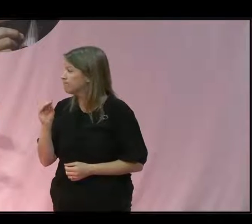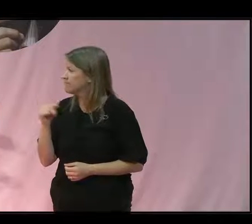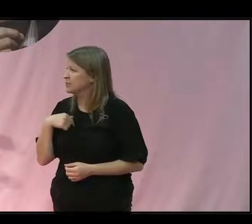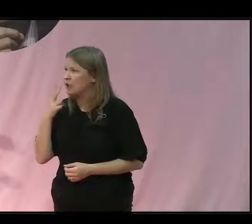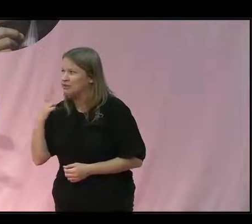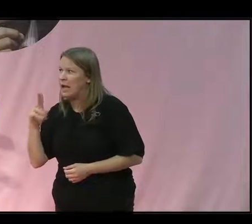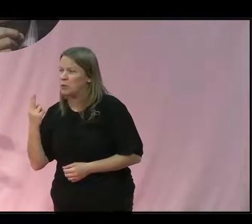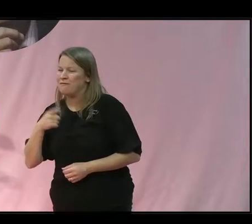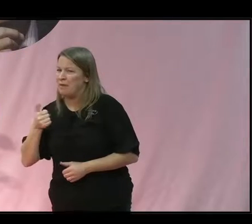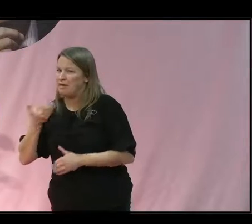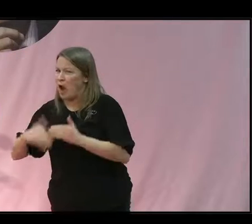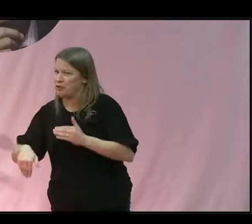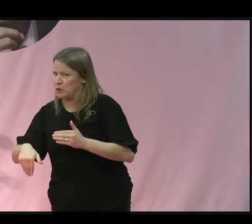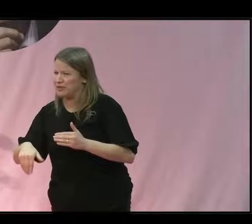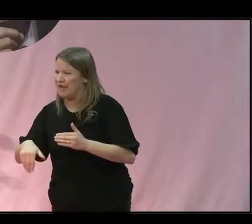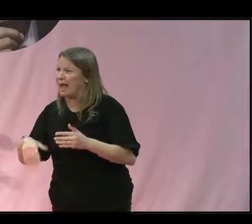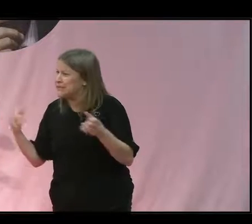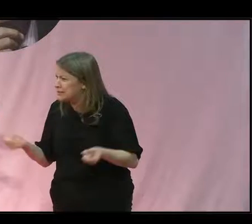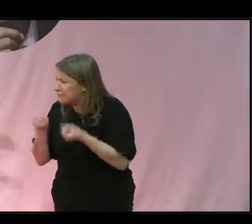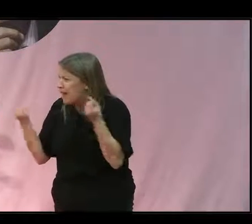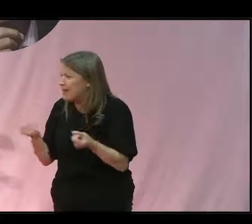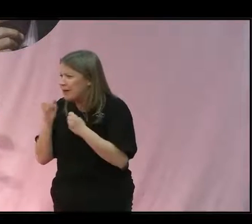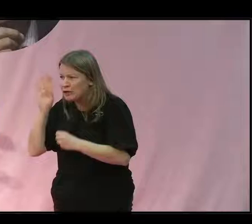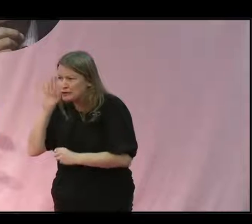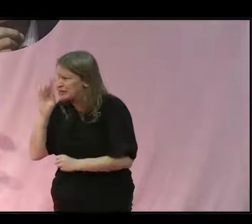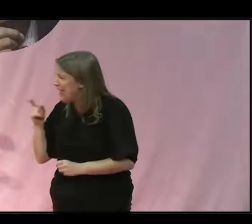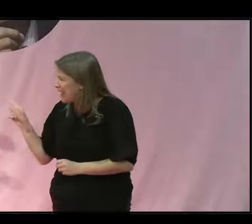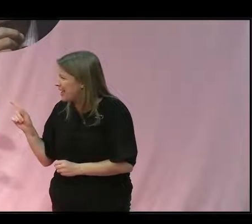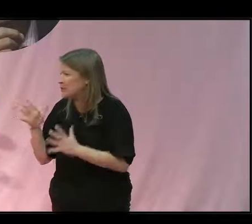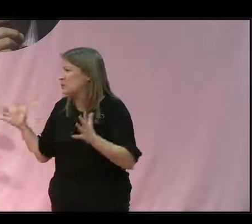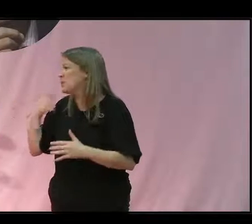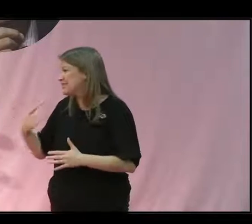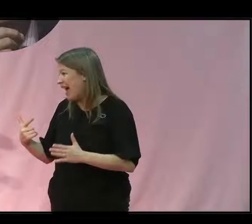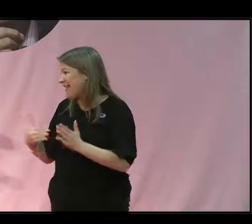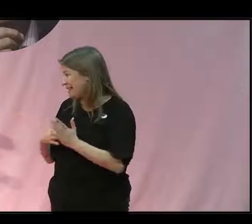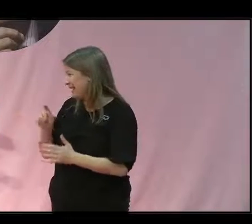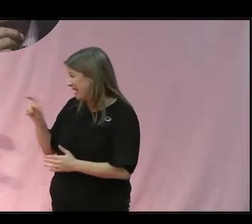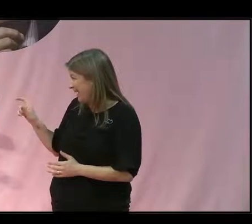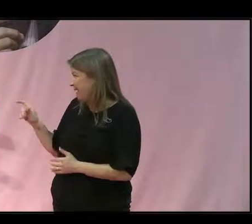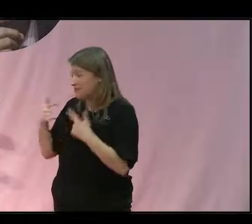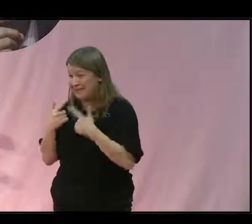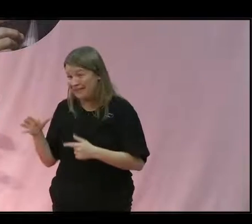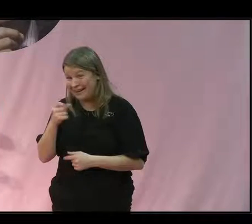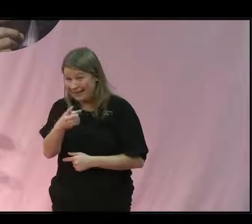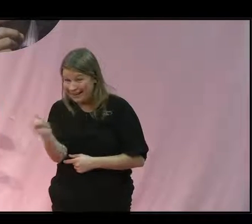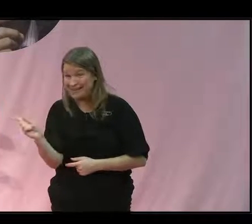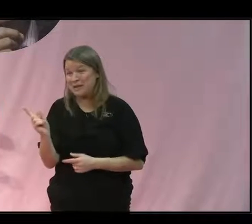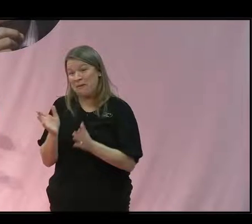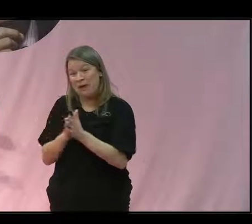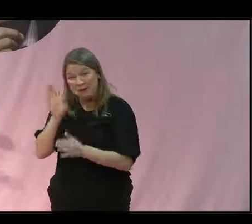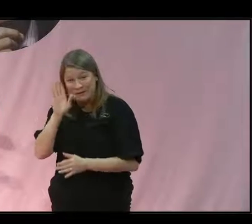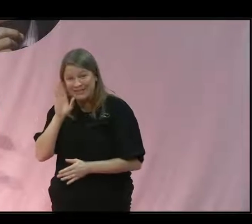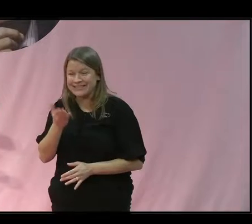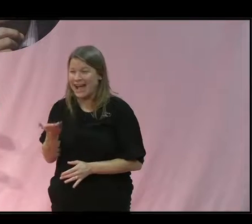här att vi bör sluta och det har varit jättespännande att höra er båda två. Så stort tack till er och tack till alla ni som både är här och